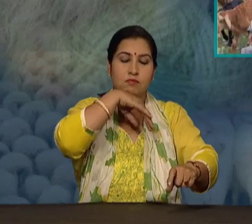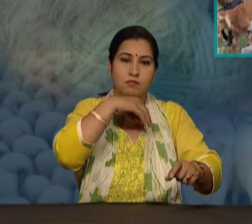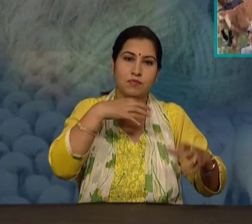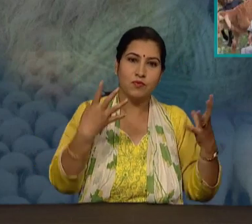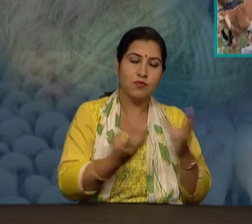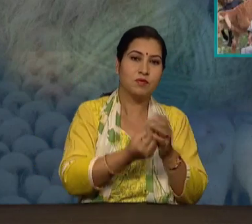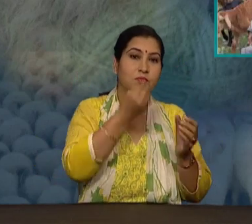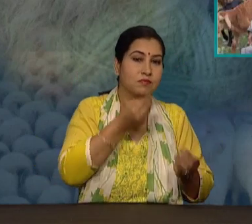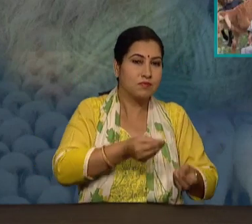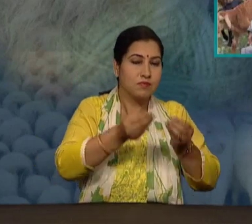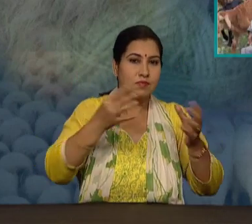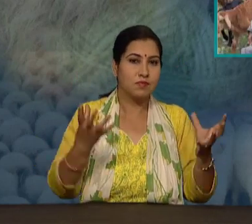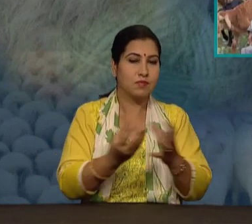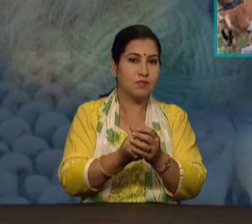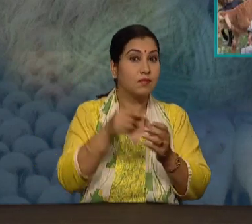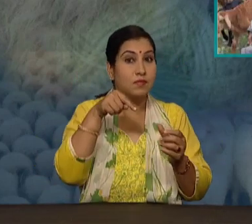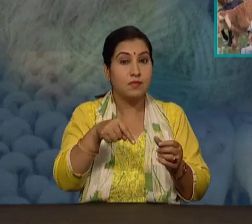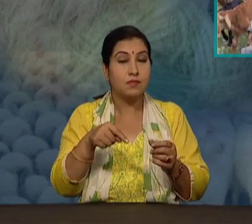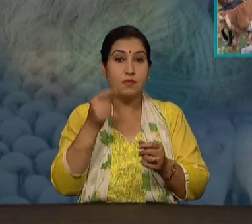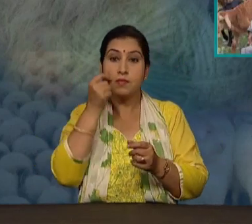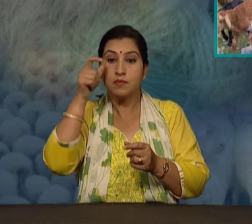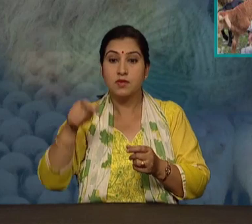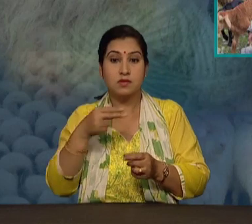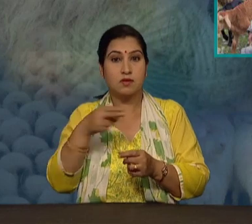गडर्या यानी भेड पालक